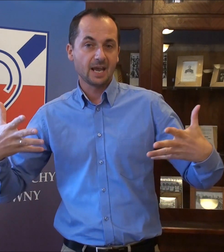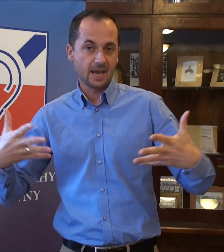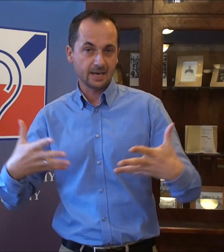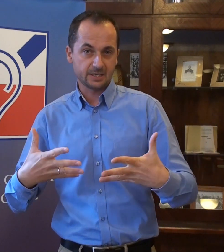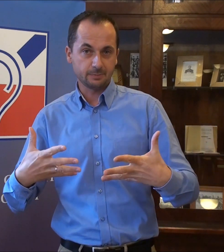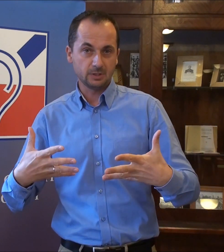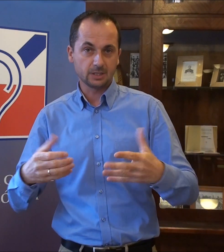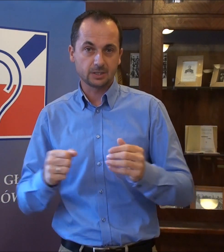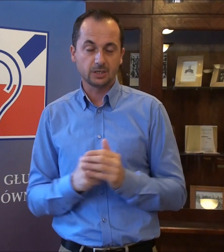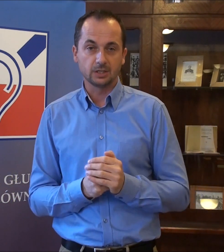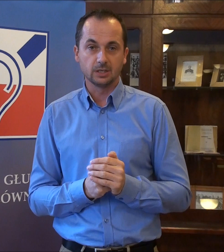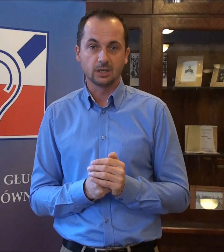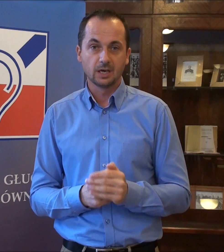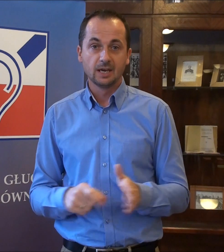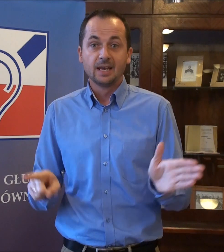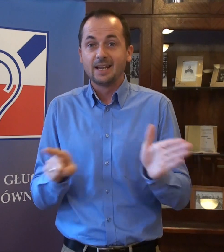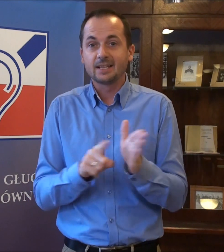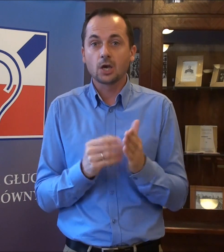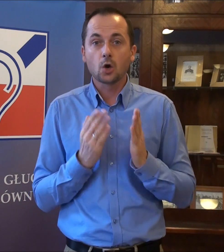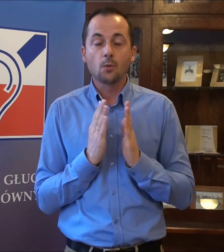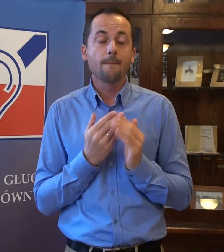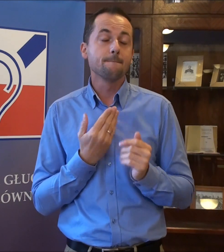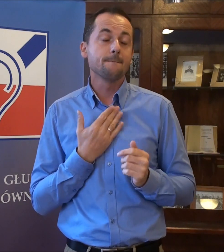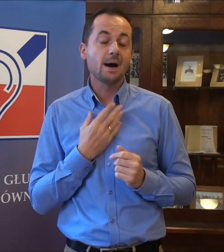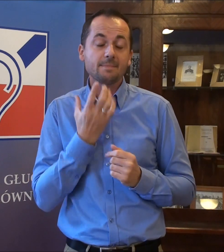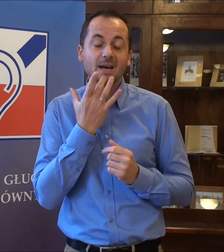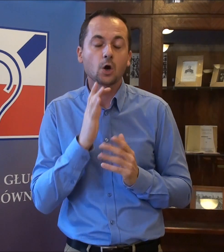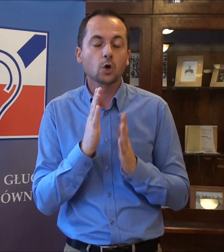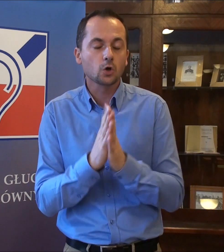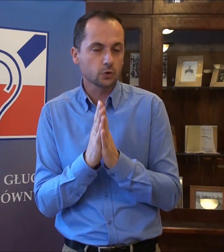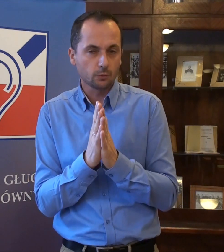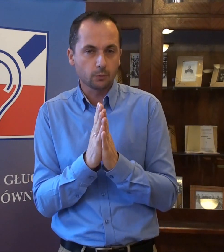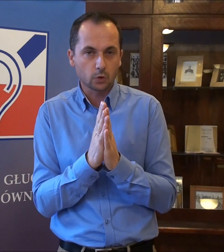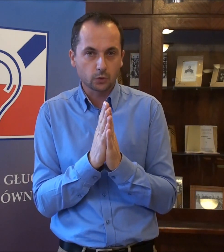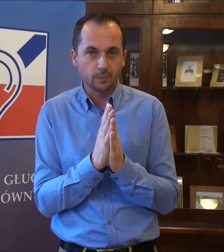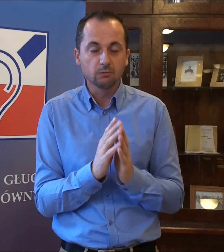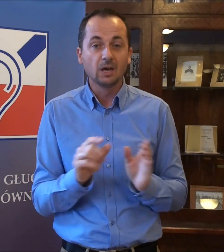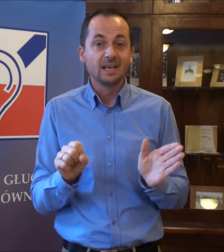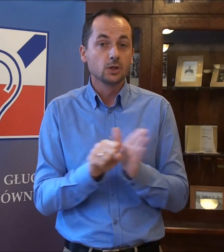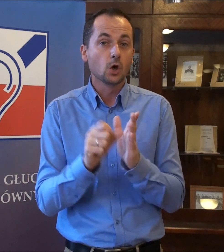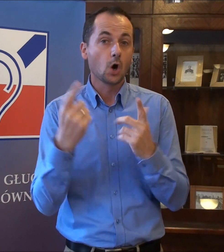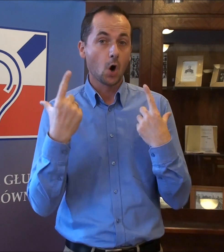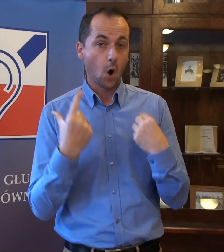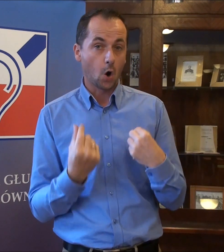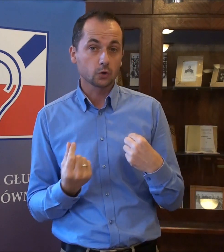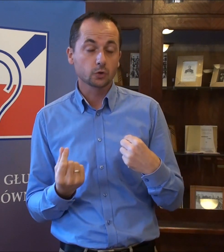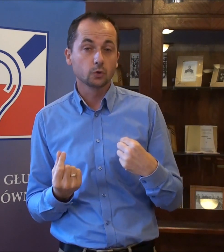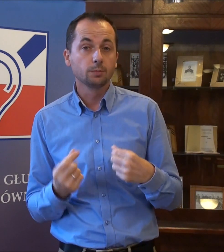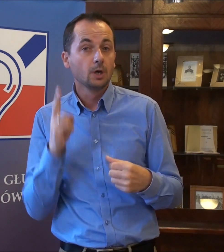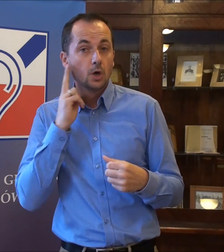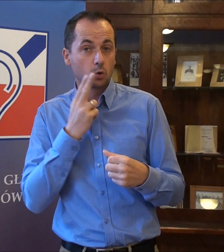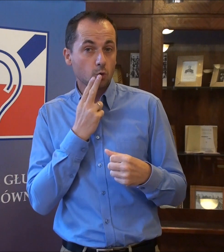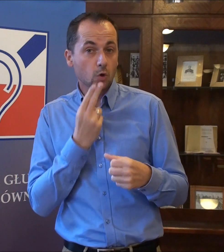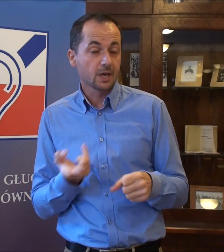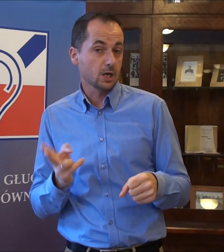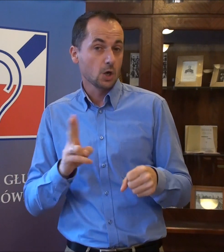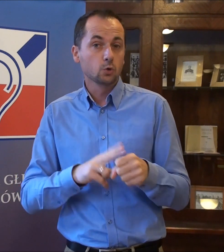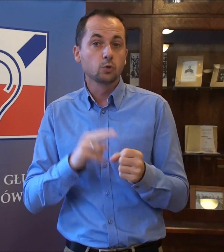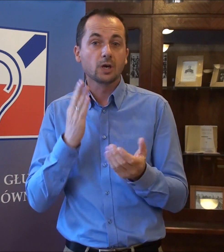egzaminacyjnych. Dlatego mam gorącą prośbę do osób głuchych, które